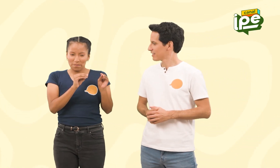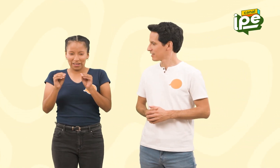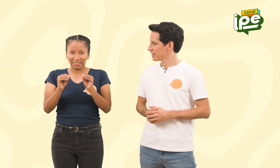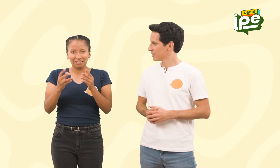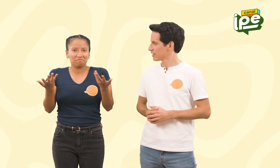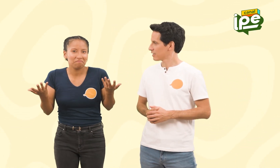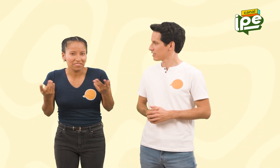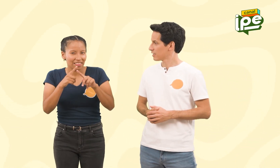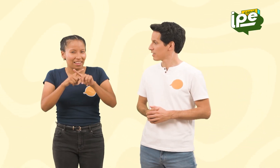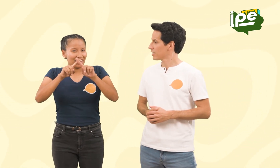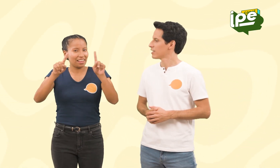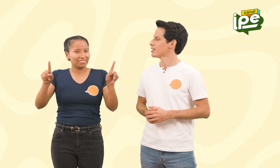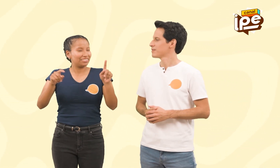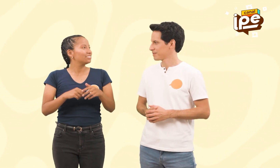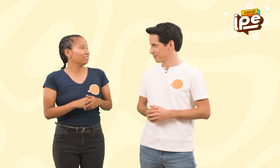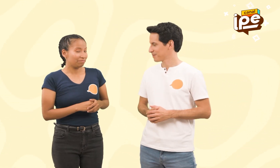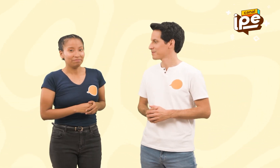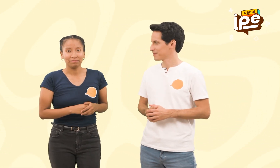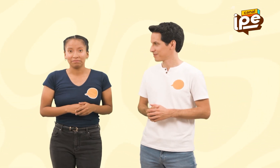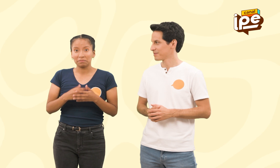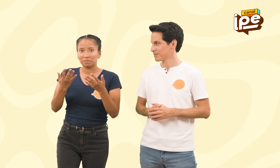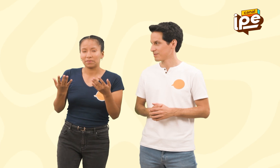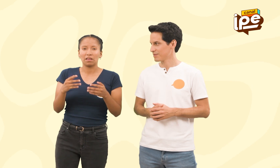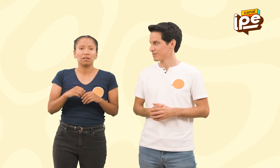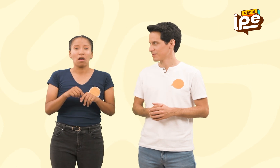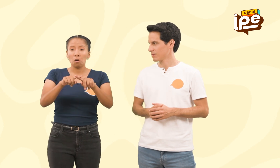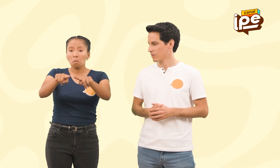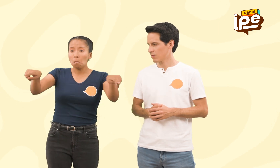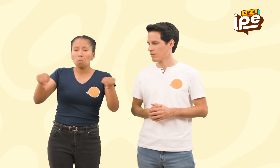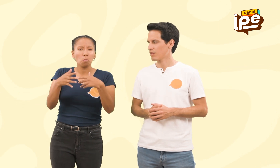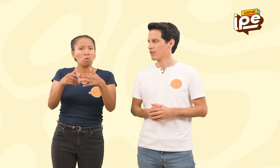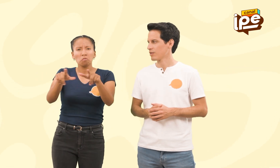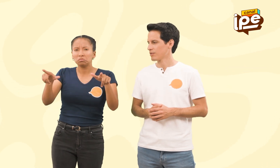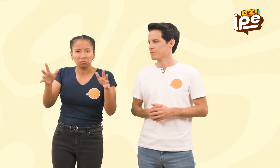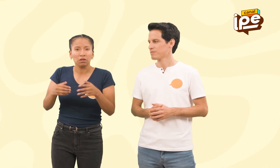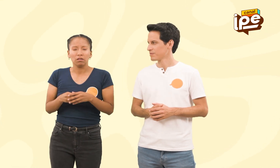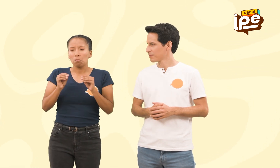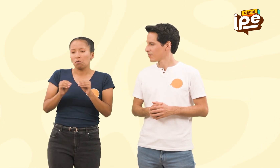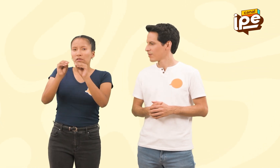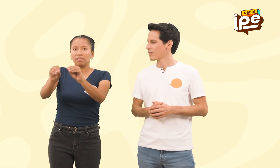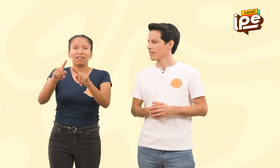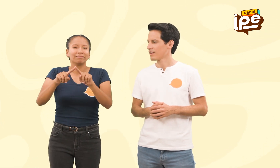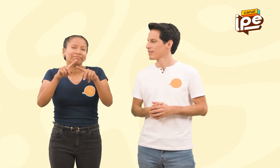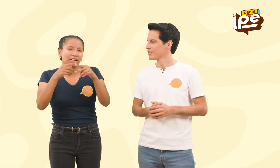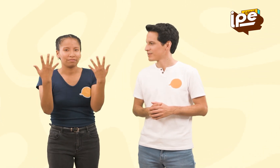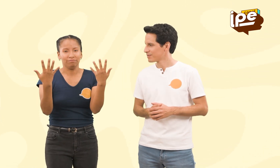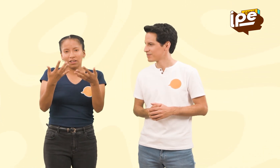¿Ves cómo el movimiento es el mismo? En este caso, es de dejar un objeto en algún lugar. Las manos